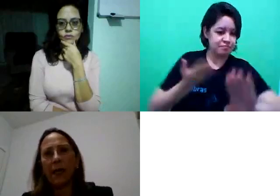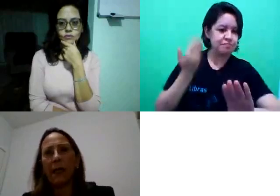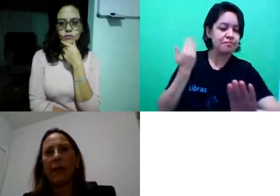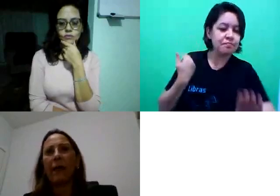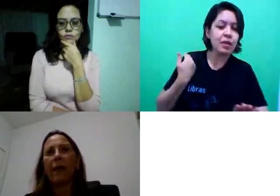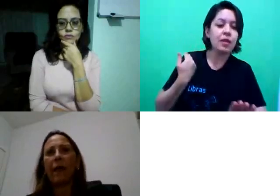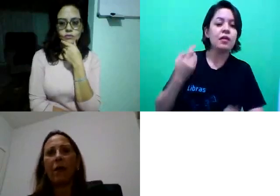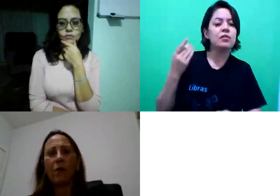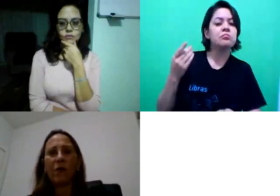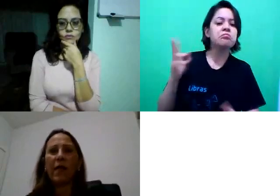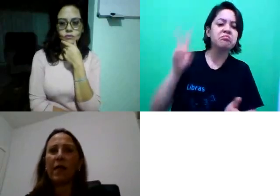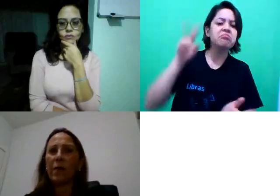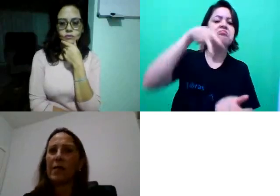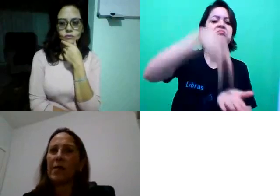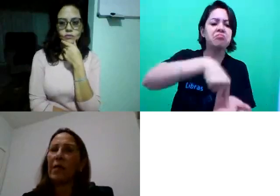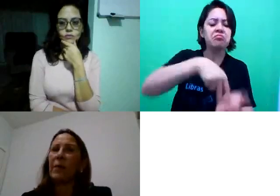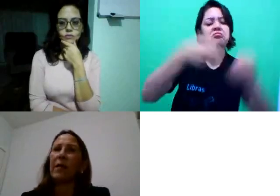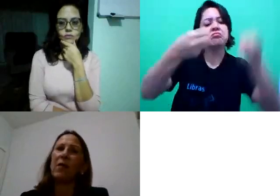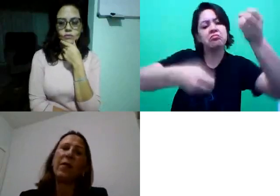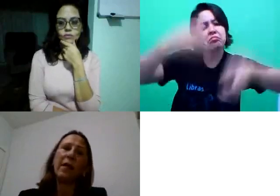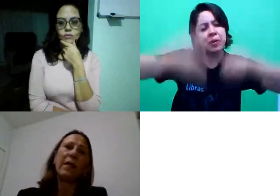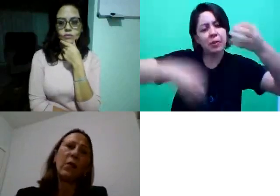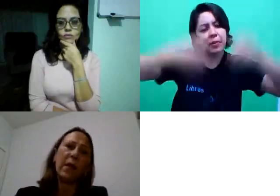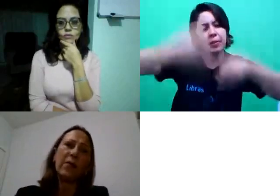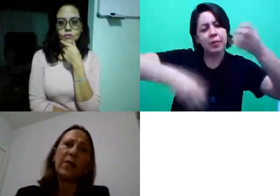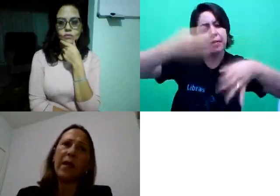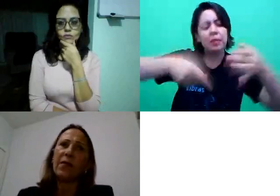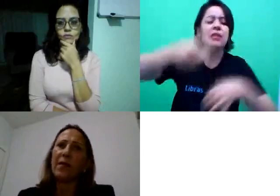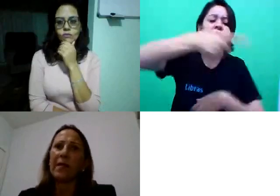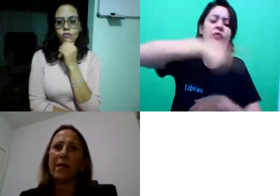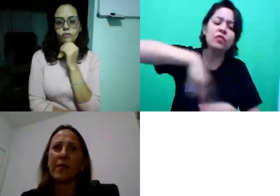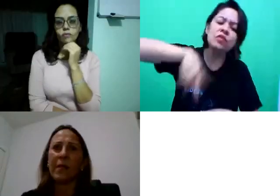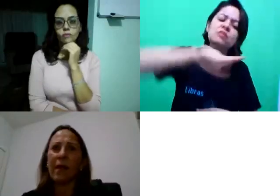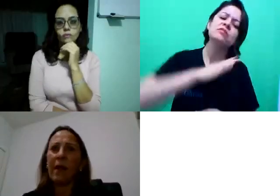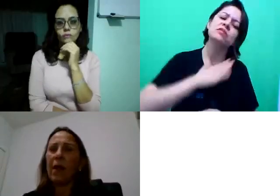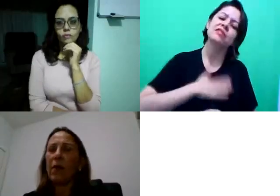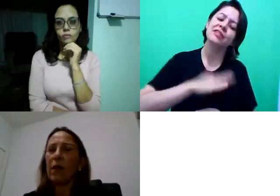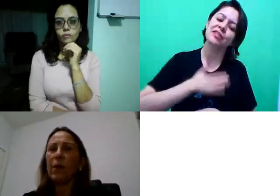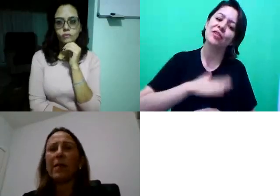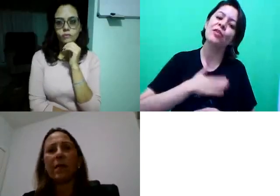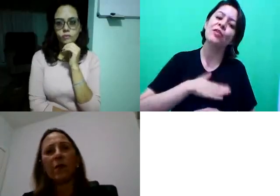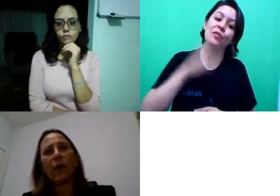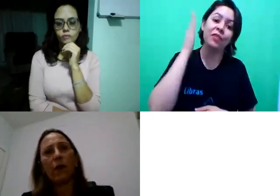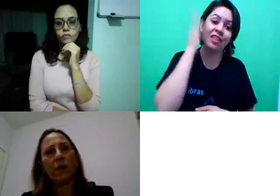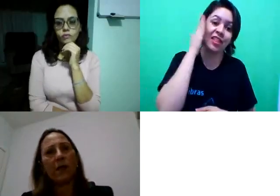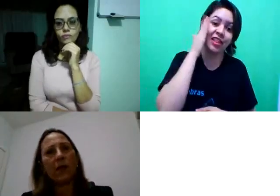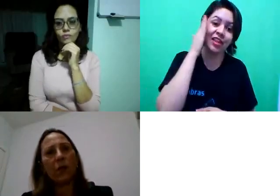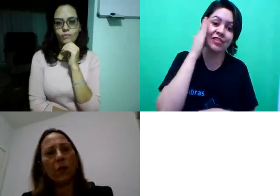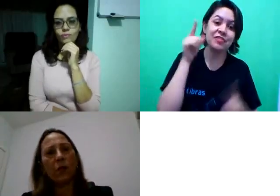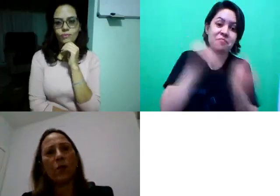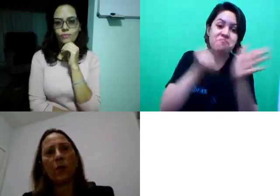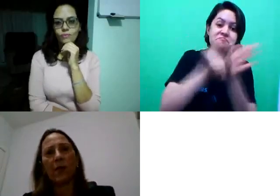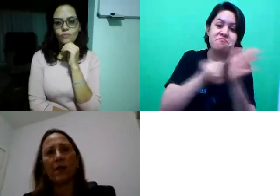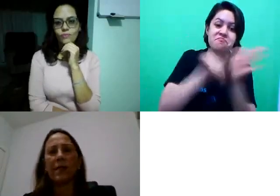explicar como será toda essa dinâmica. Então, fiquem tranquilos, eu sei que vocês estão, assim, colocando bastante perguntas